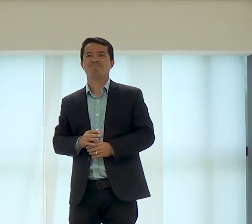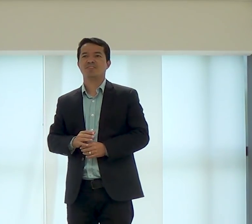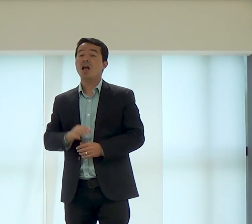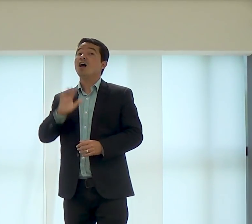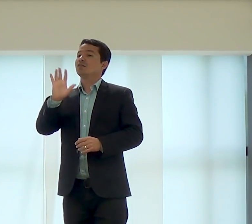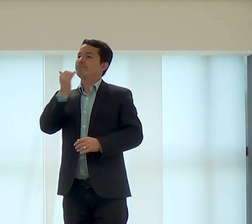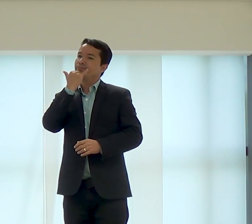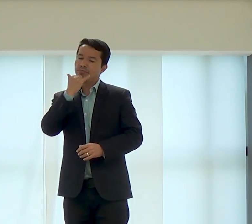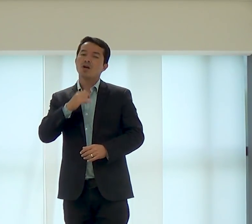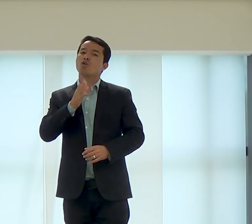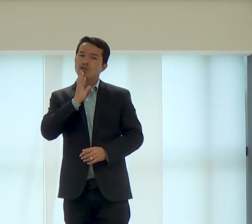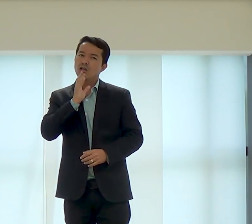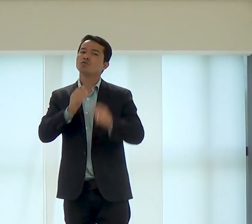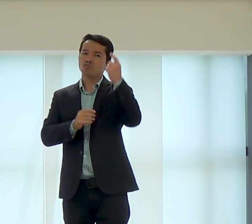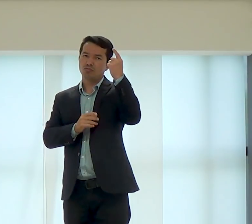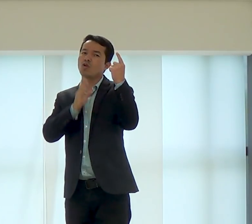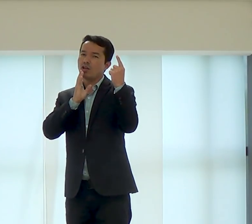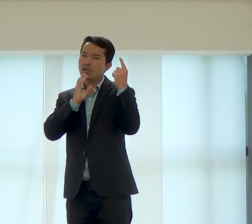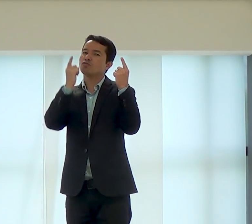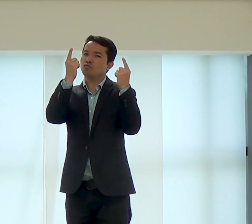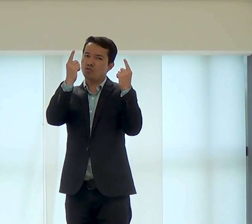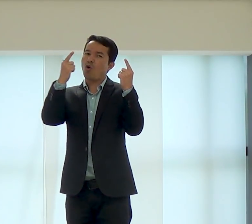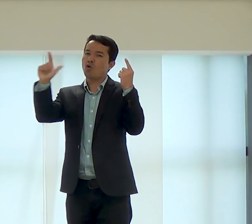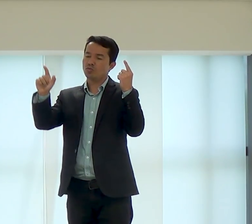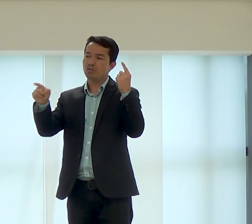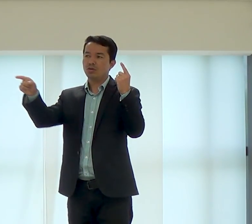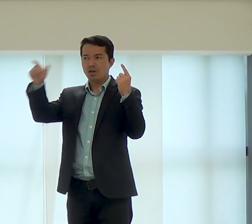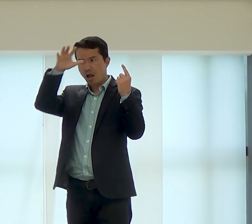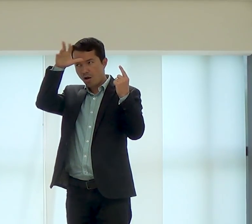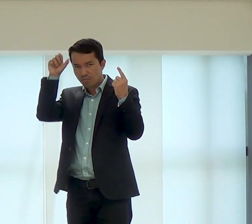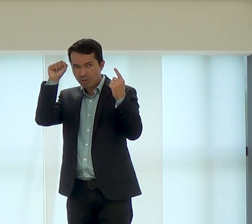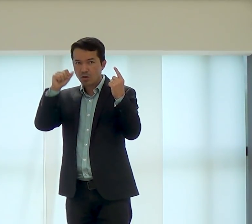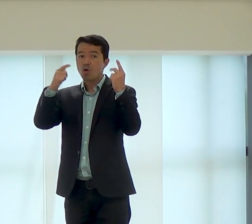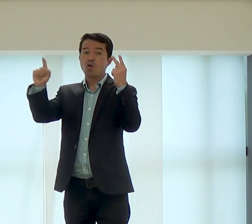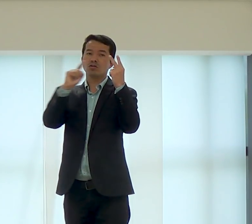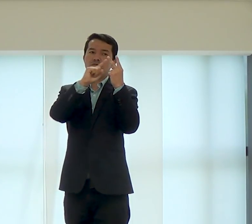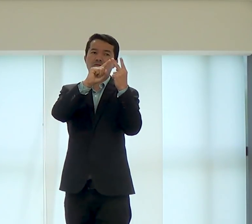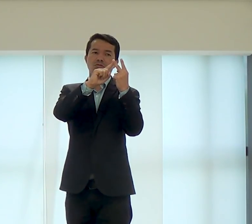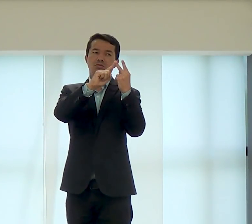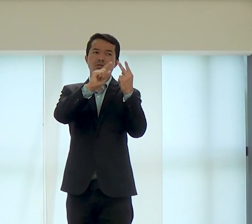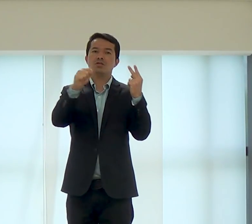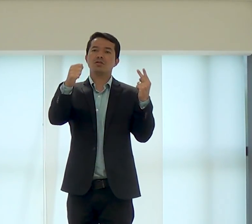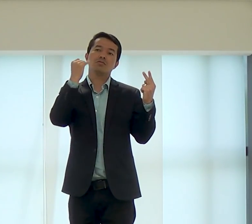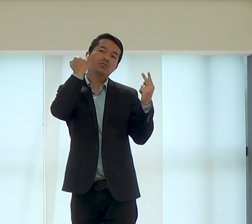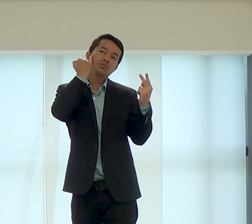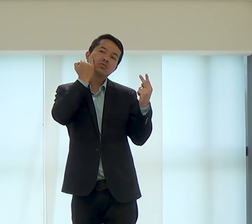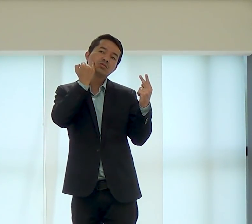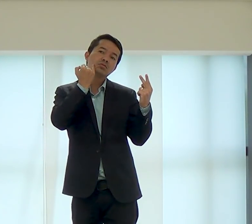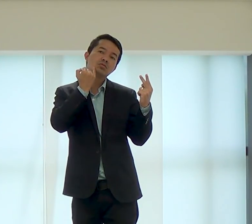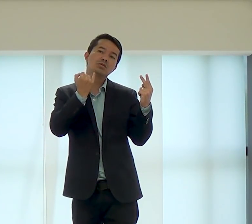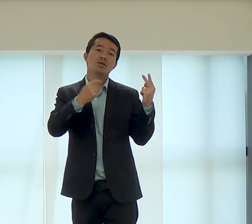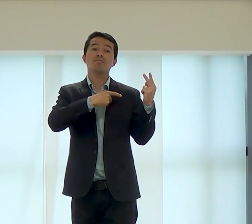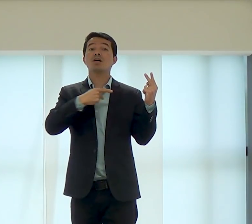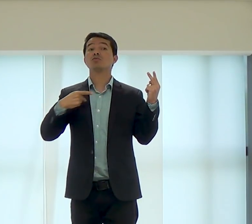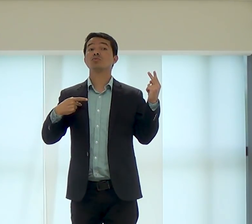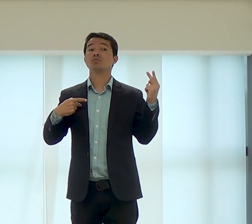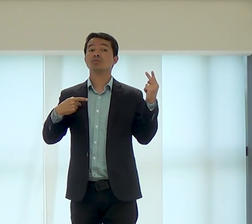Muitos surdos não conseguem, não, conheço um outro surdo, além do Almir, que também, ele é um